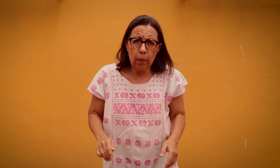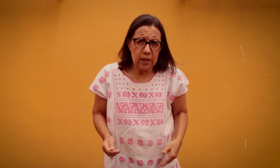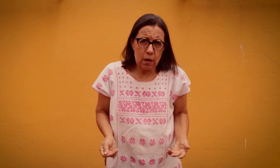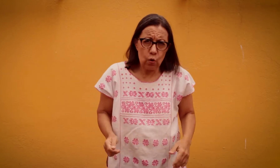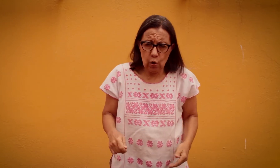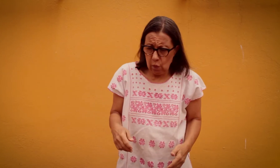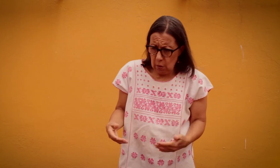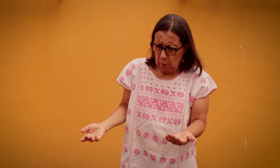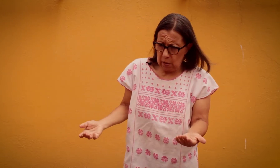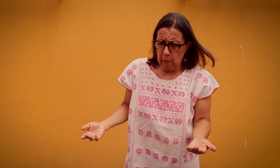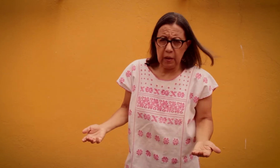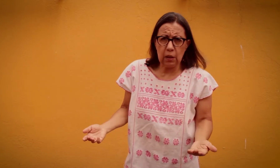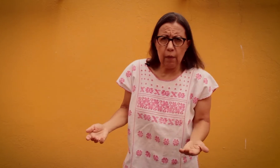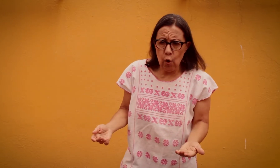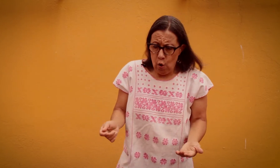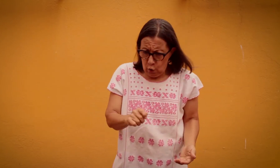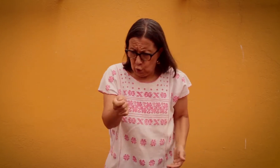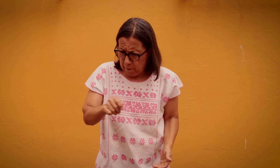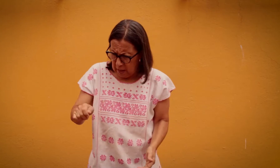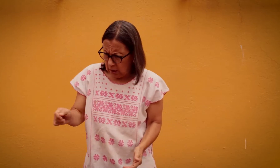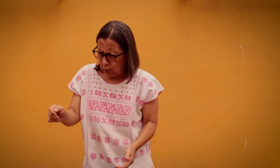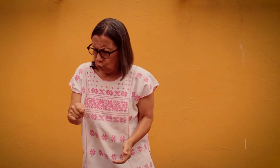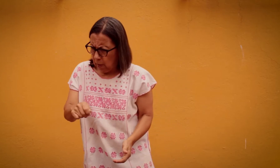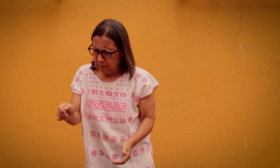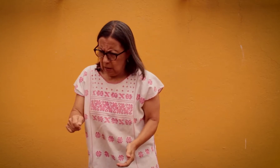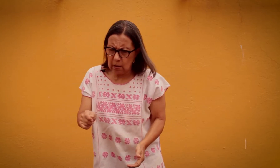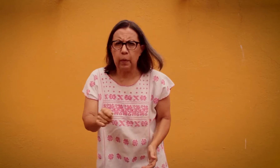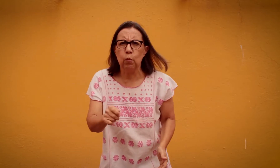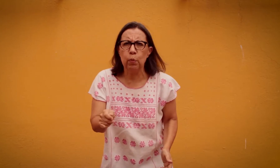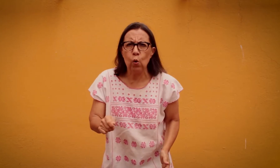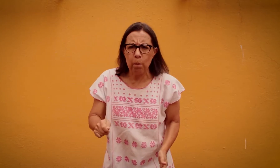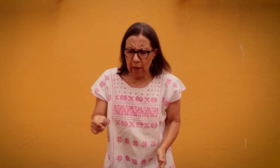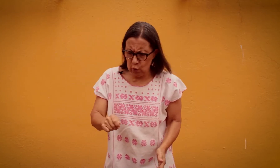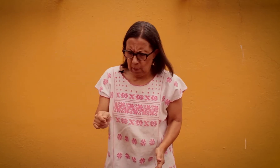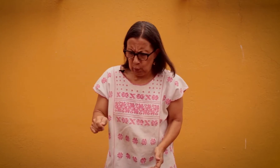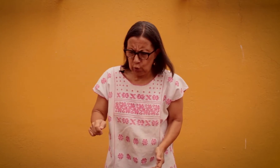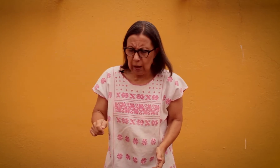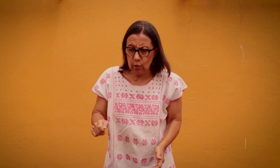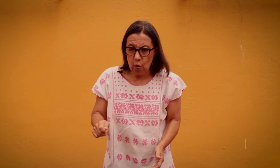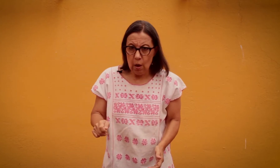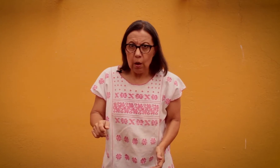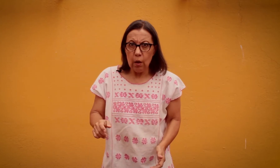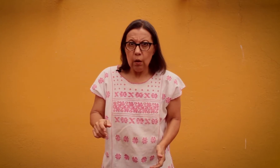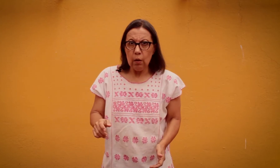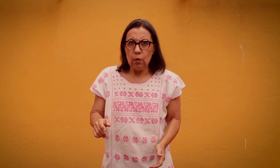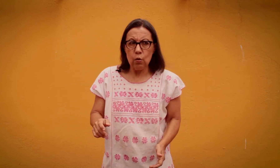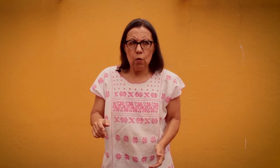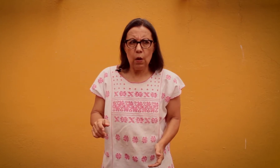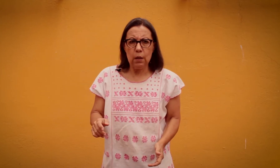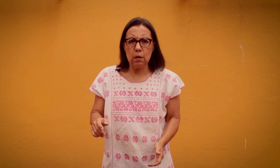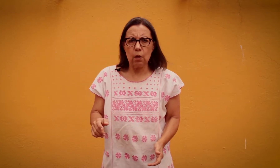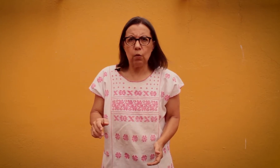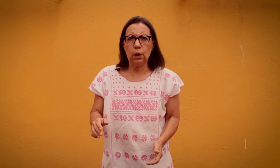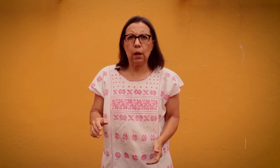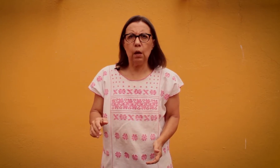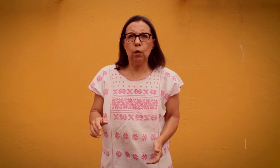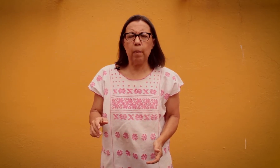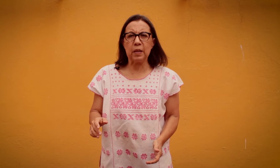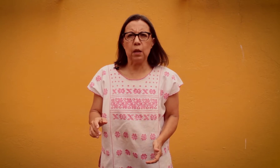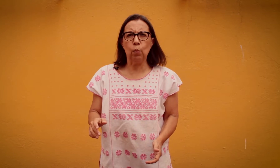la maestra no se dio cuenta porque estaba dictando. Los compañeritos también estaban muy preocupados, apuntando. Solo Andy se dio cuenta que algo iba pasando